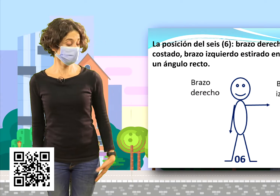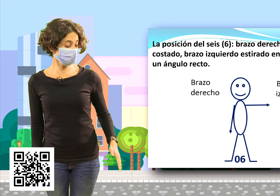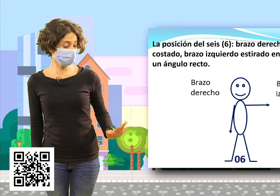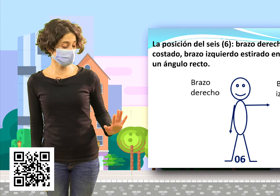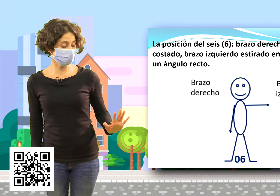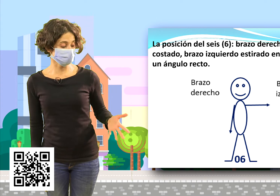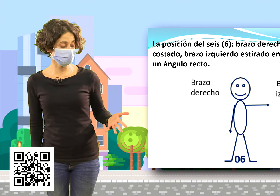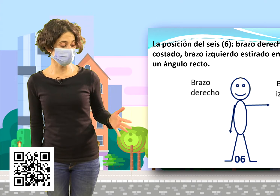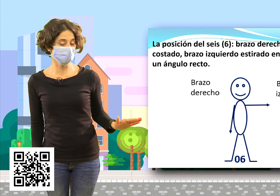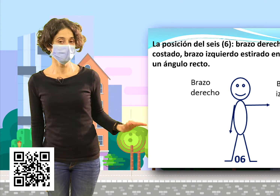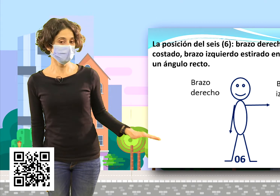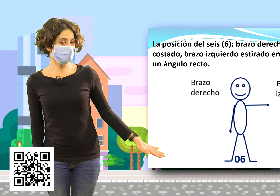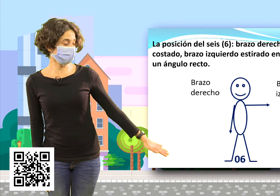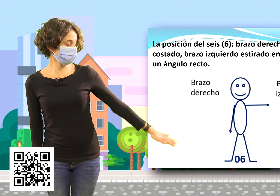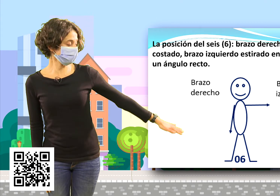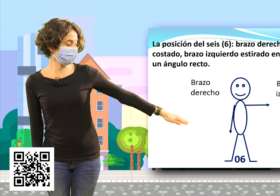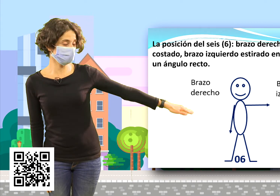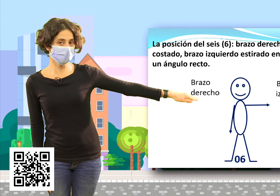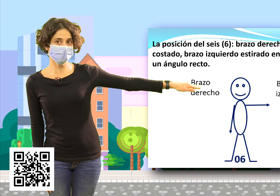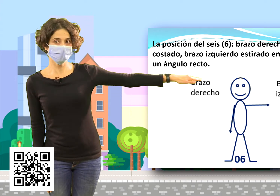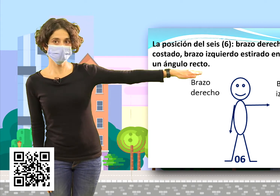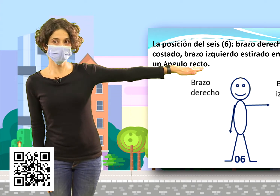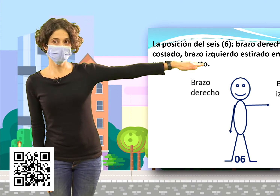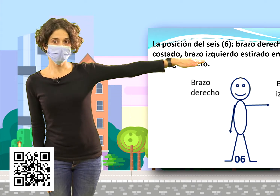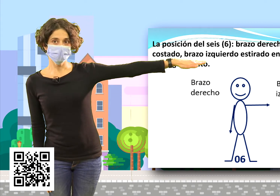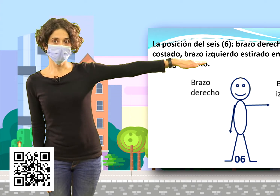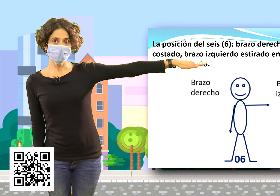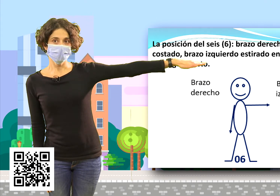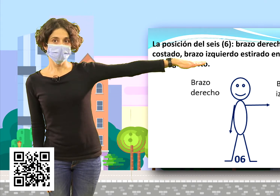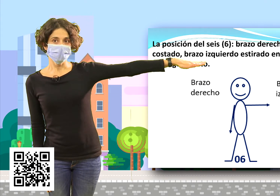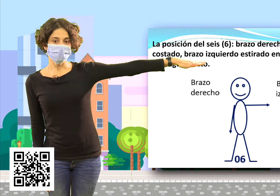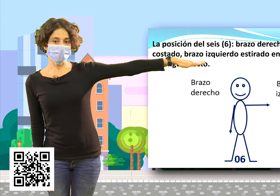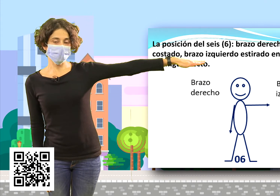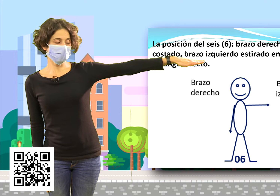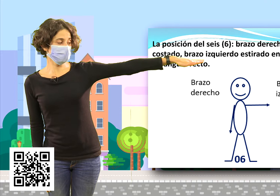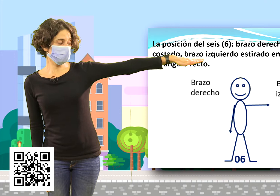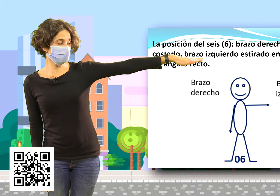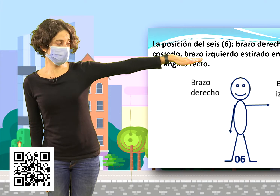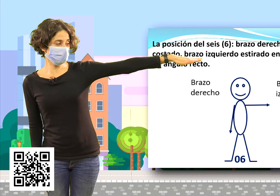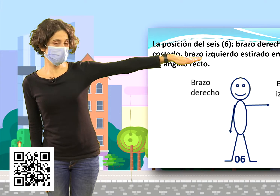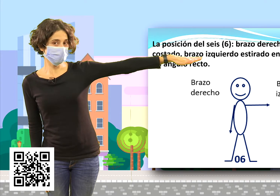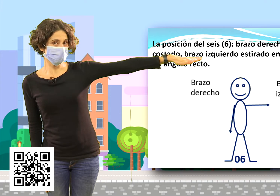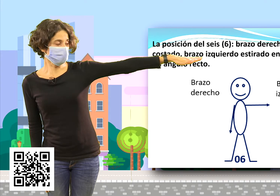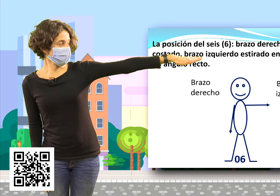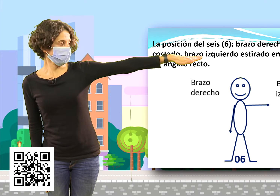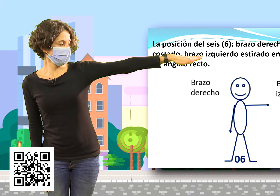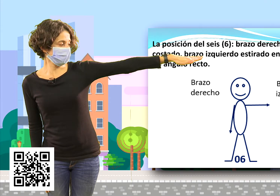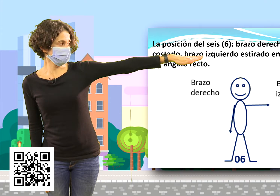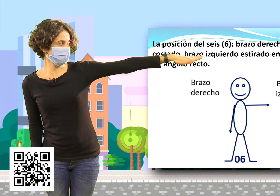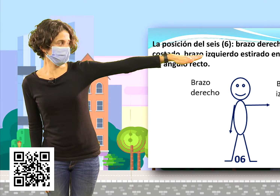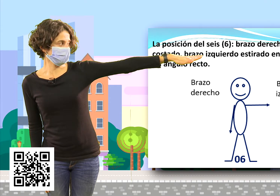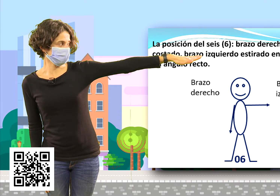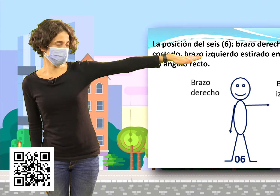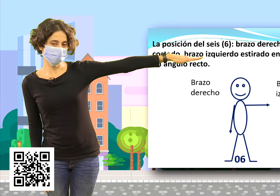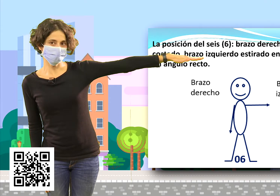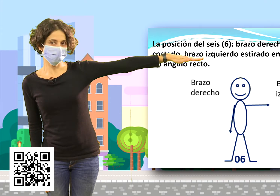Y el brazo izquierdo lo vamos a elevar formando un ángulo recto de